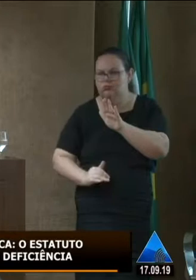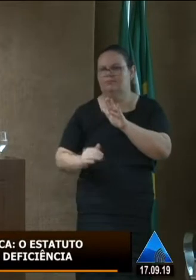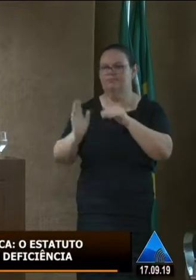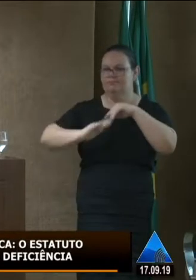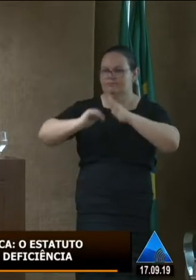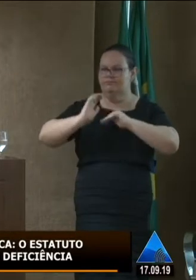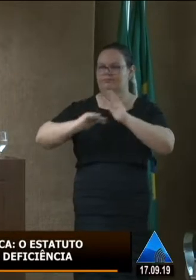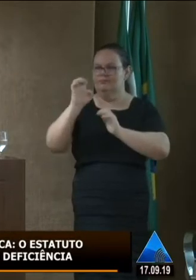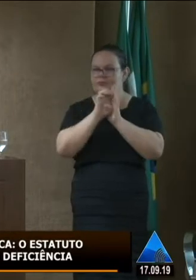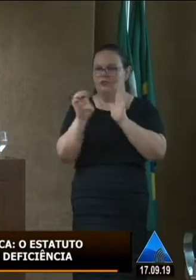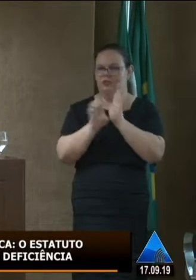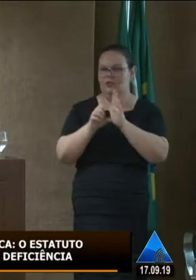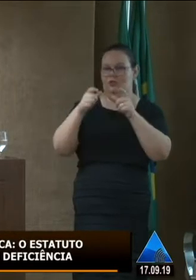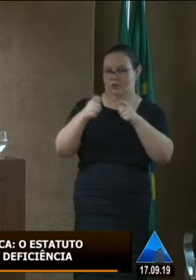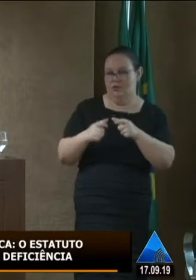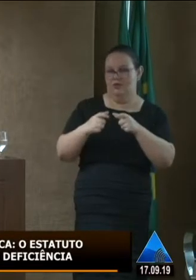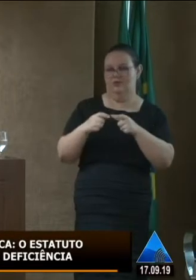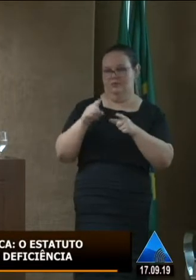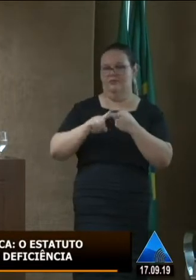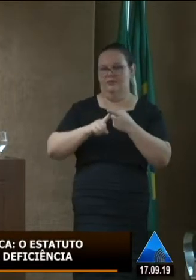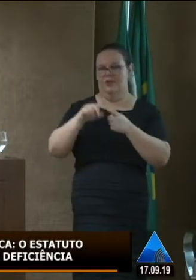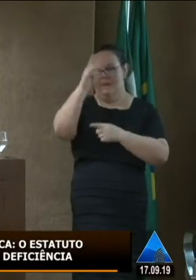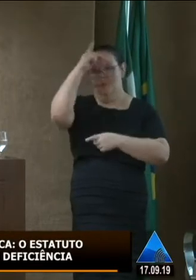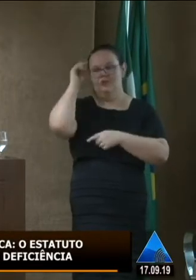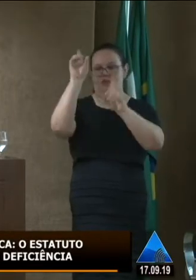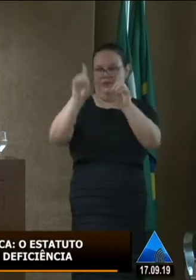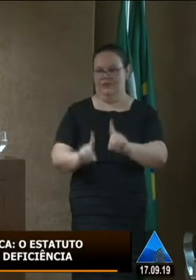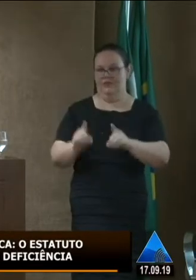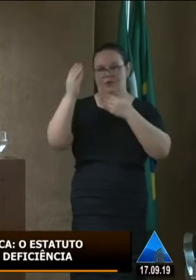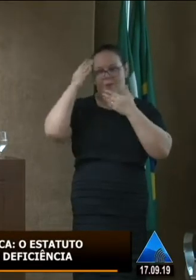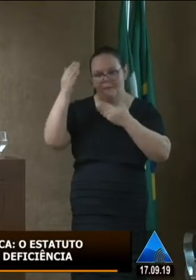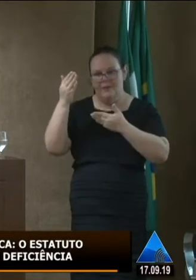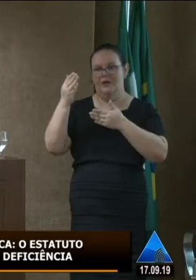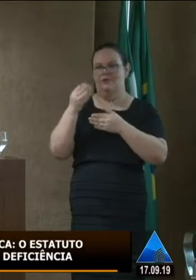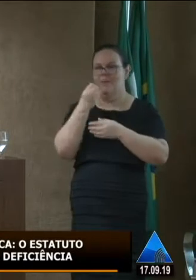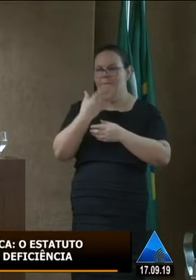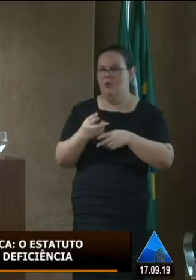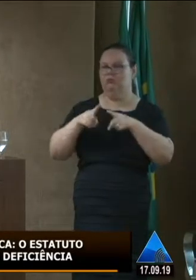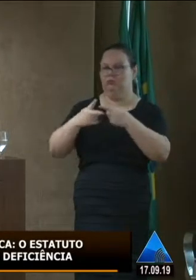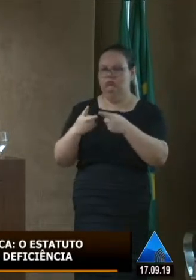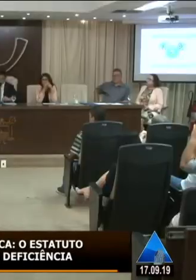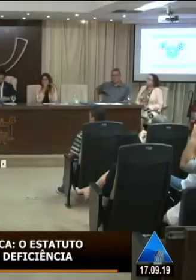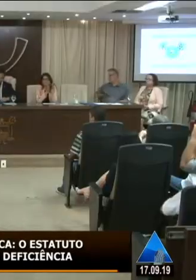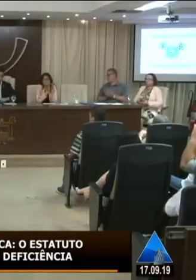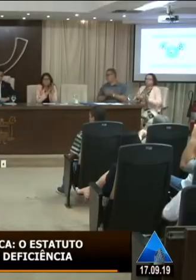local e estadual da pessoa com deficiência. Então a todos muito obrigado e uma boa discussão a todos nós.